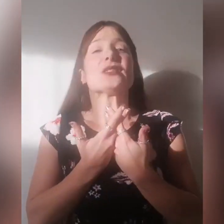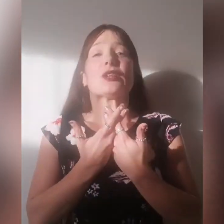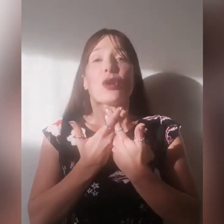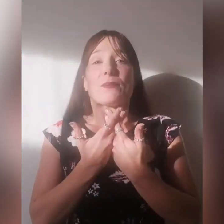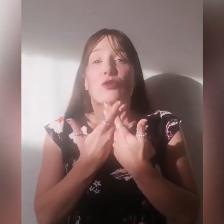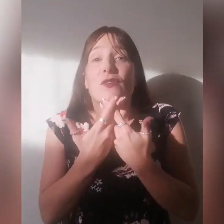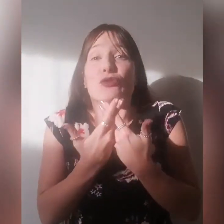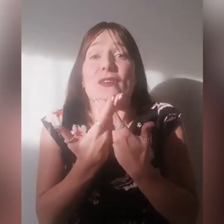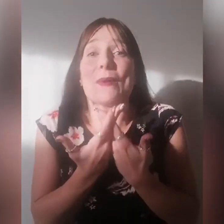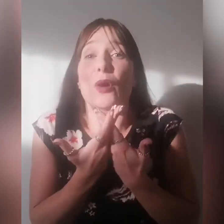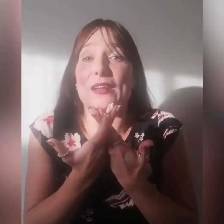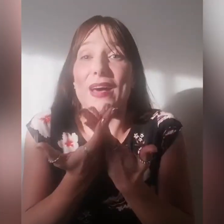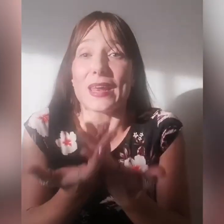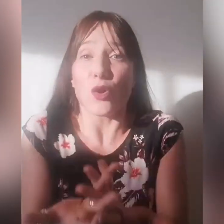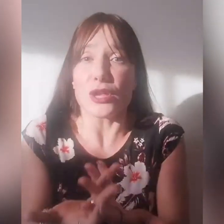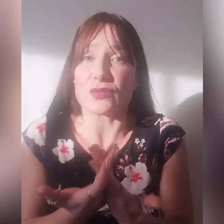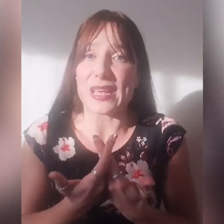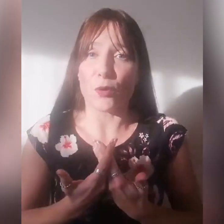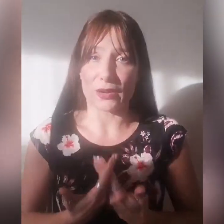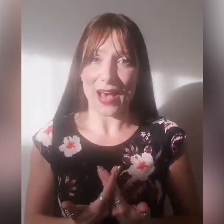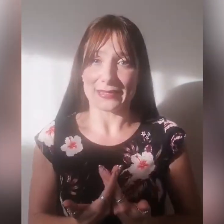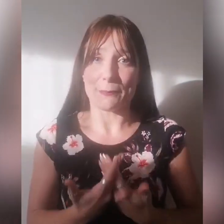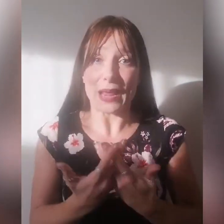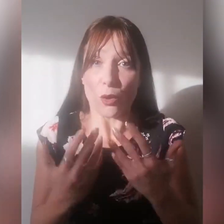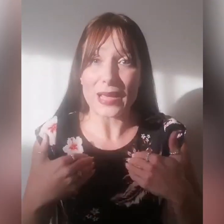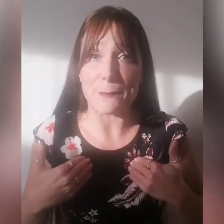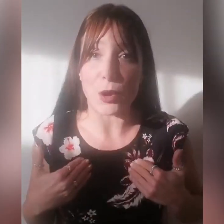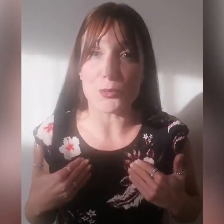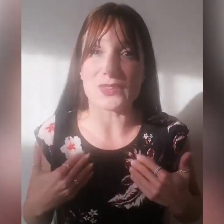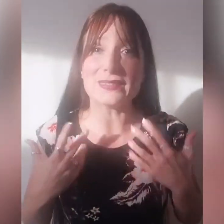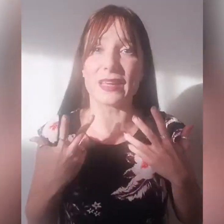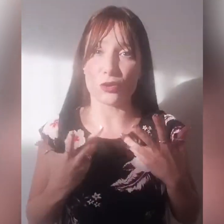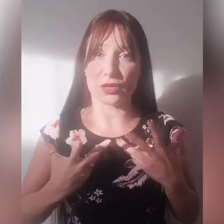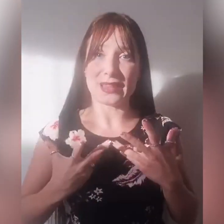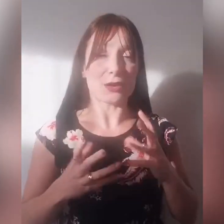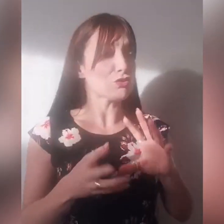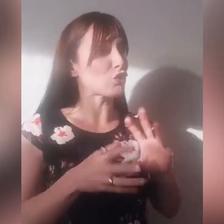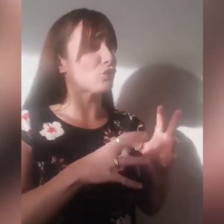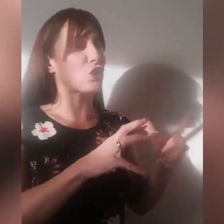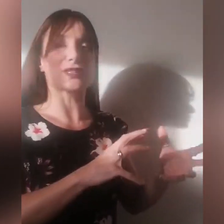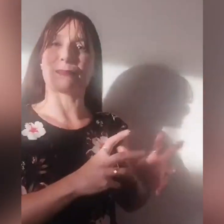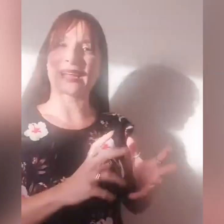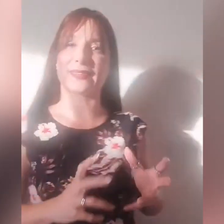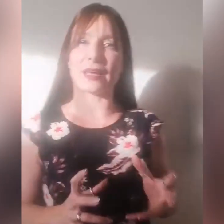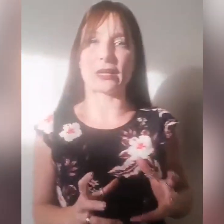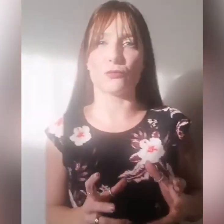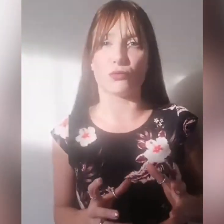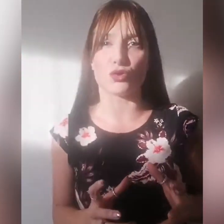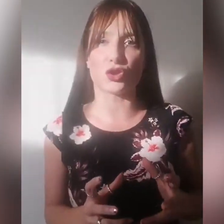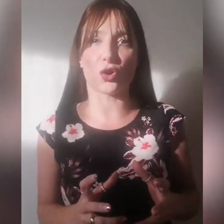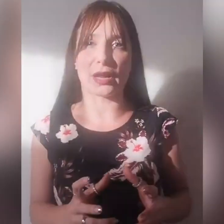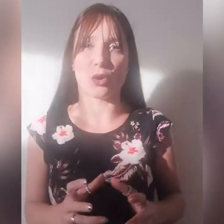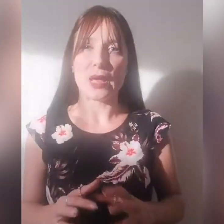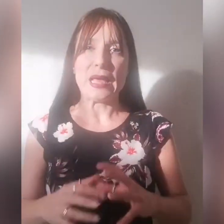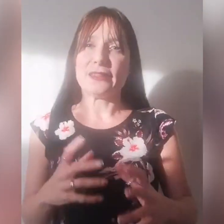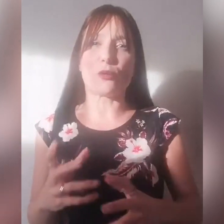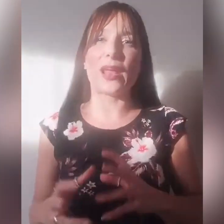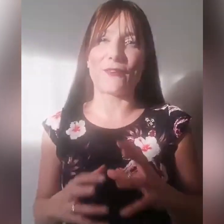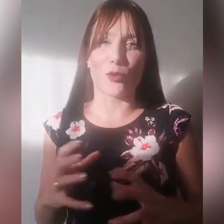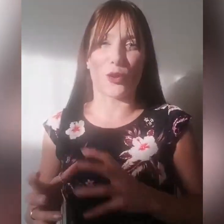dove dovevamo arrivare noi non siamo arrivati, parlo anche proprio di interiorità, non solo di cose pratiche che non funzionano, di quel lavoro